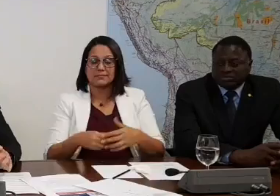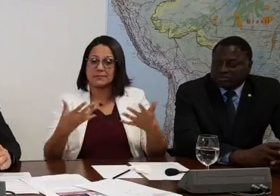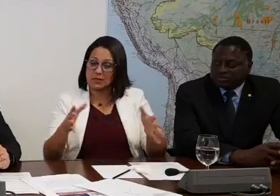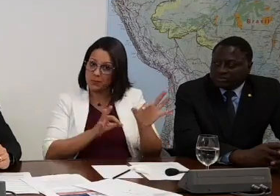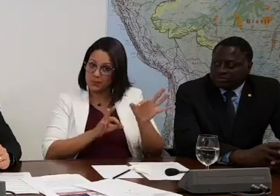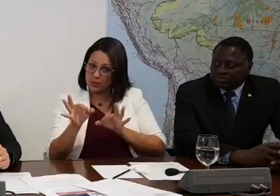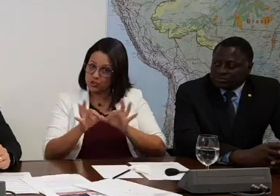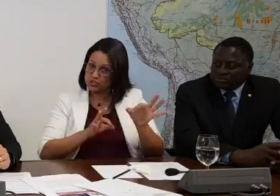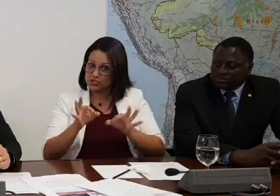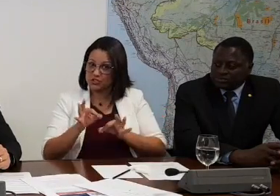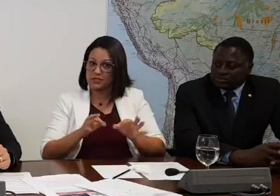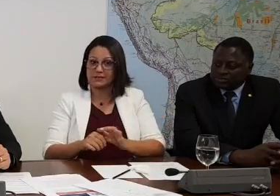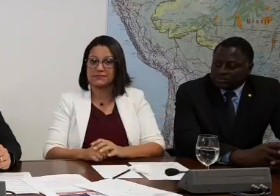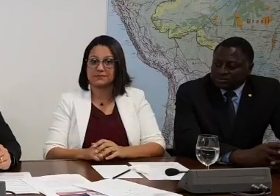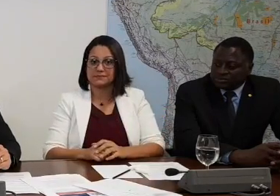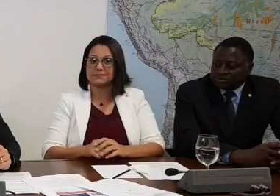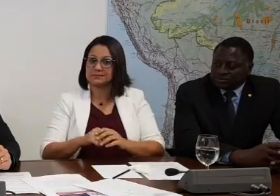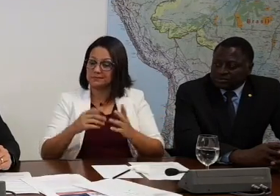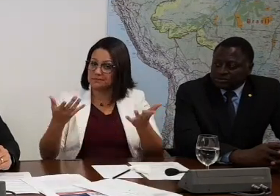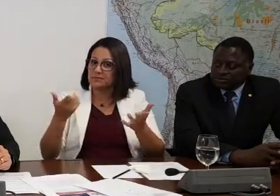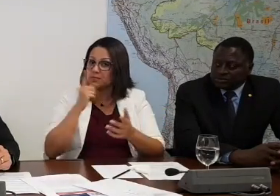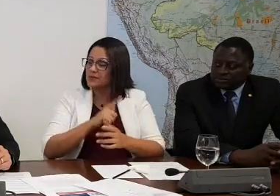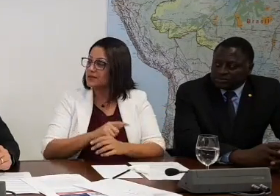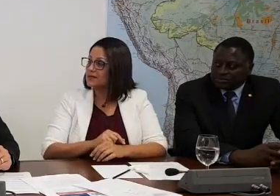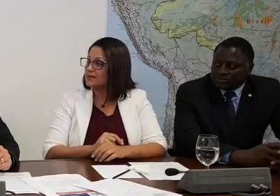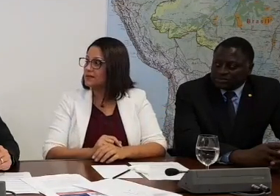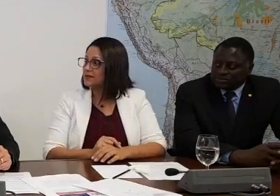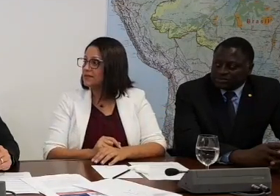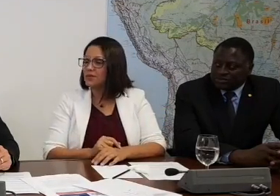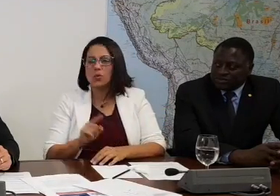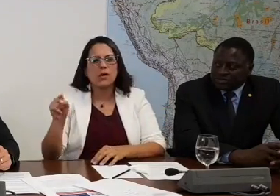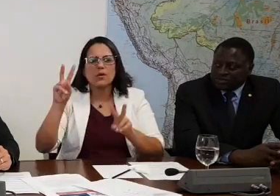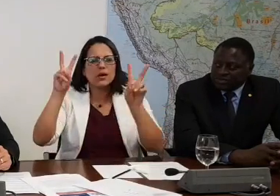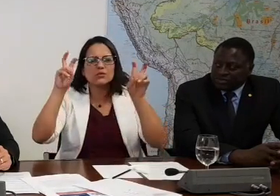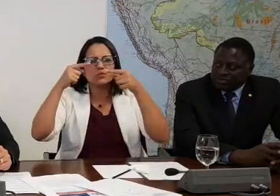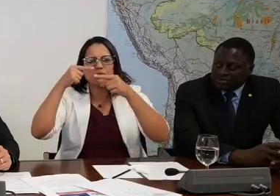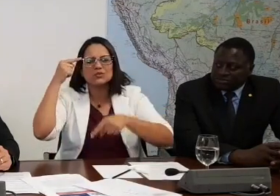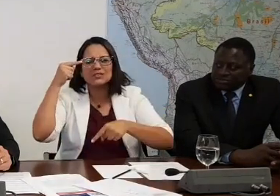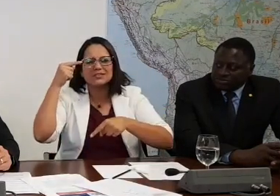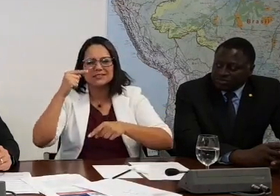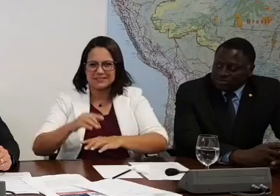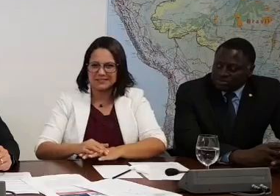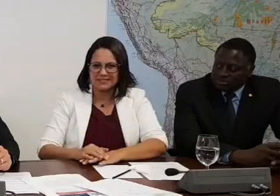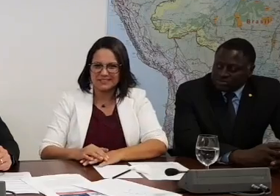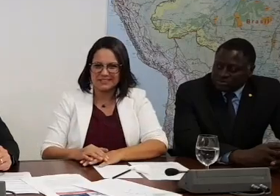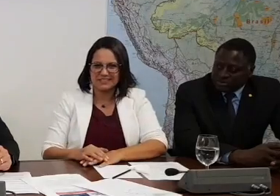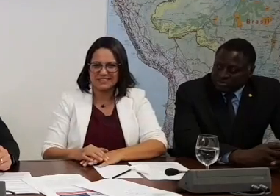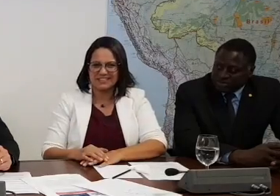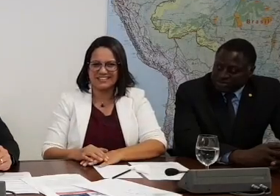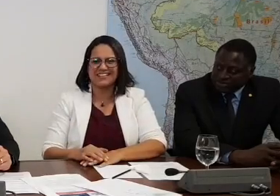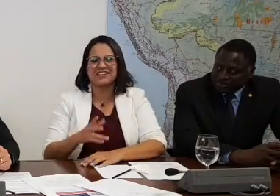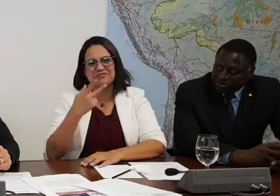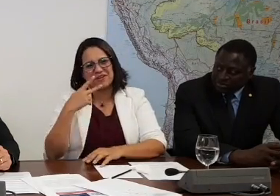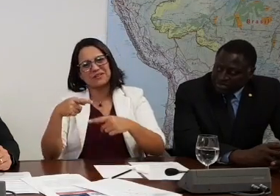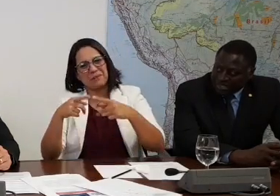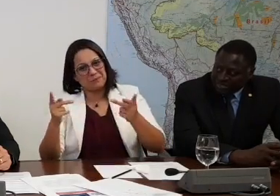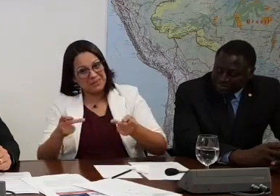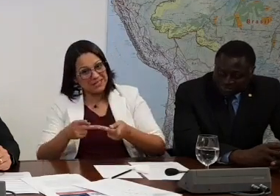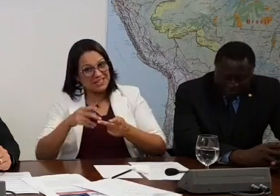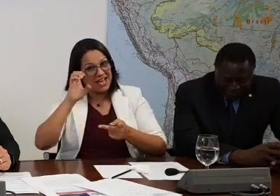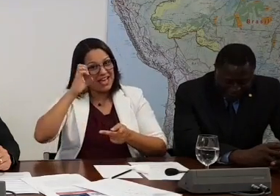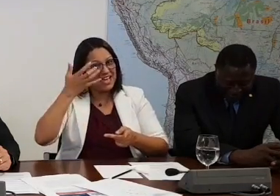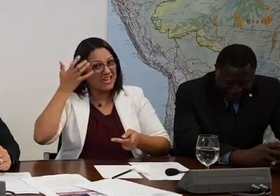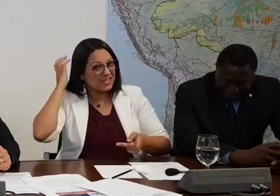esse projeto aí na Câmara. Tá falando o mesmo? O assunto mesmo? Tá falando da pista. Da pista. Da pista.